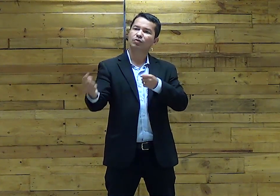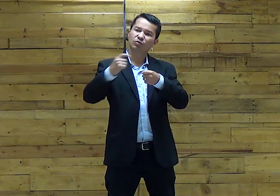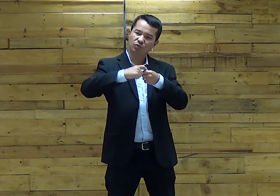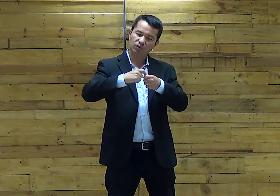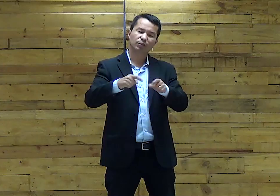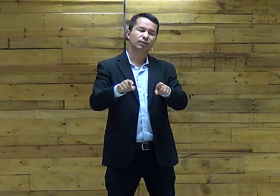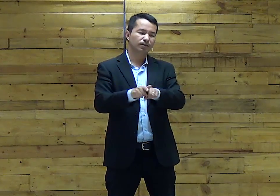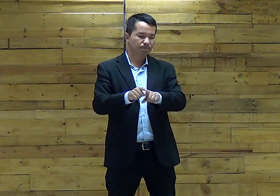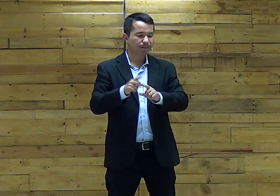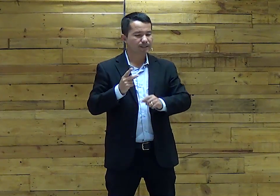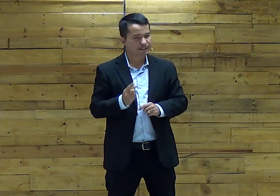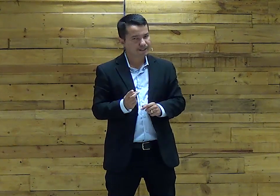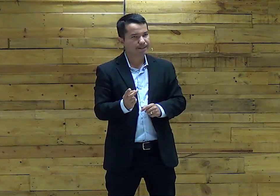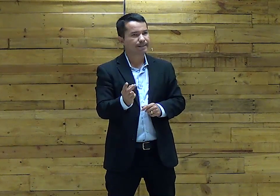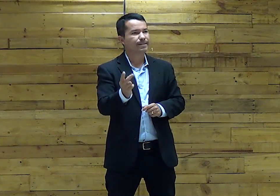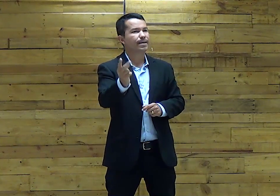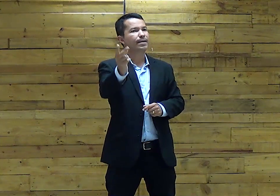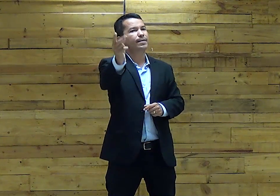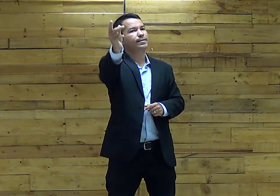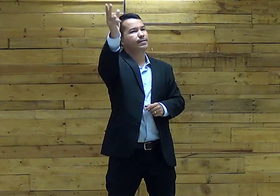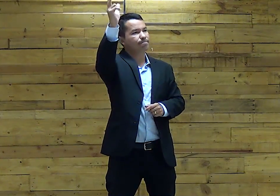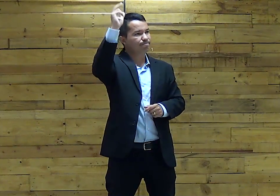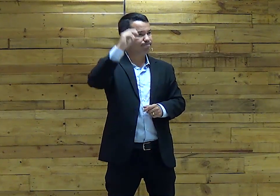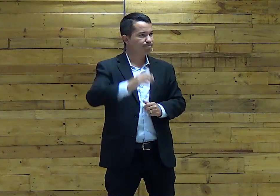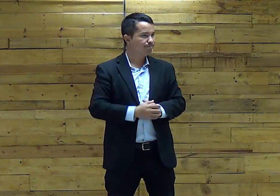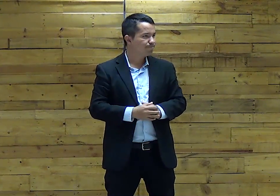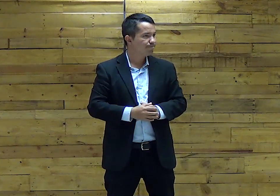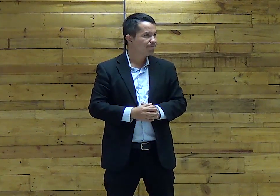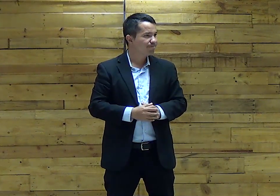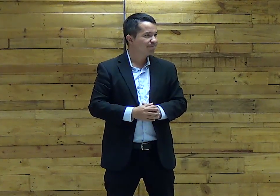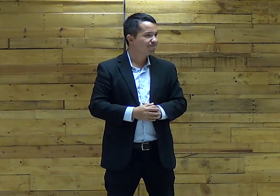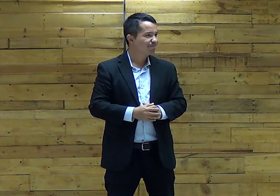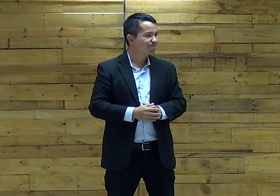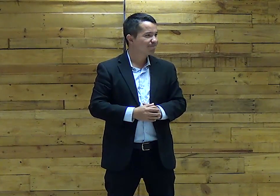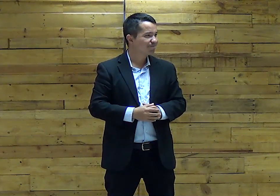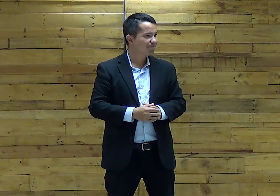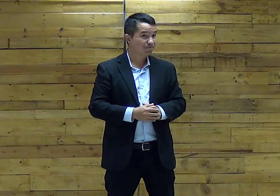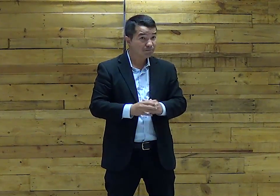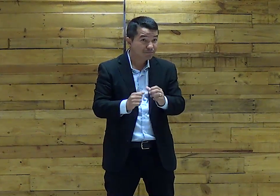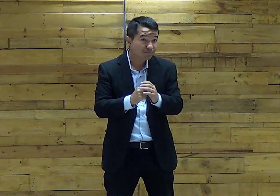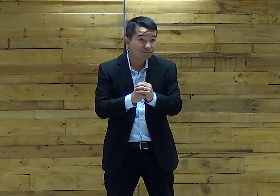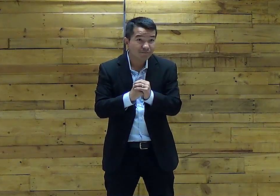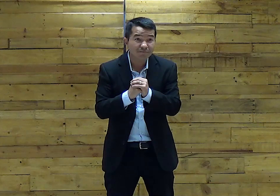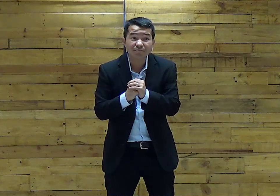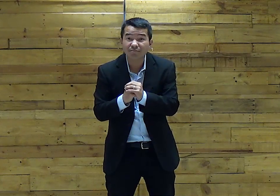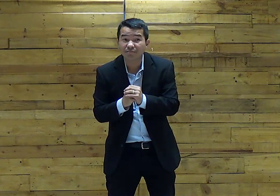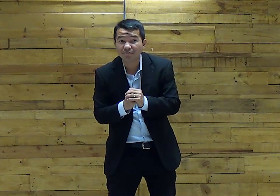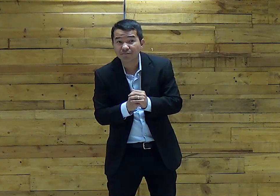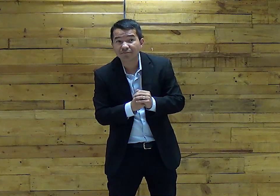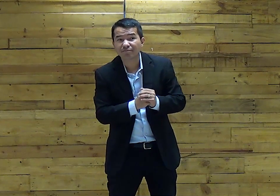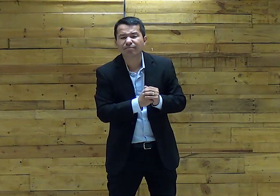eterna Mesmo que você morra Você tem a vida eterna Amém? Amém